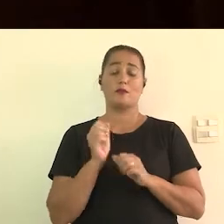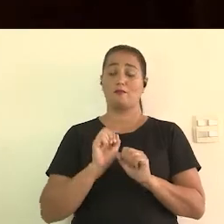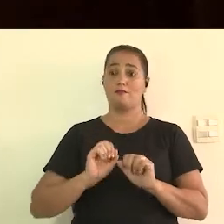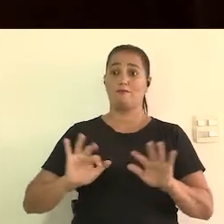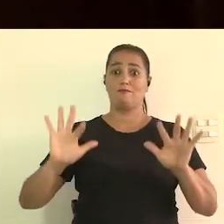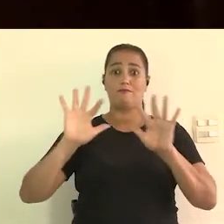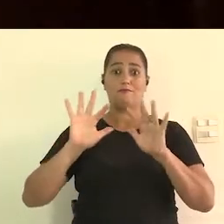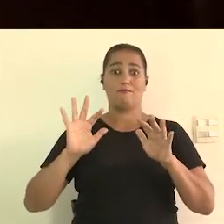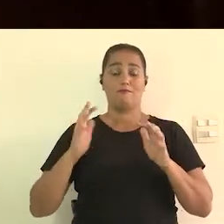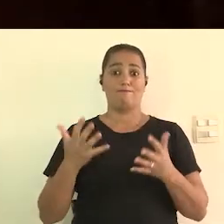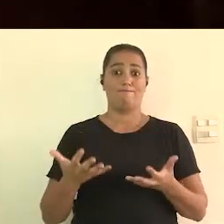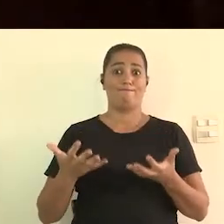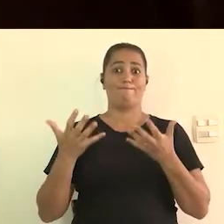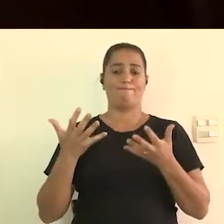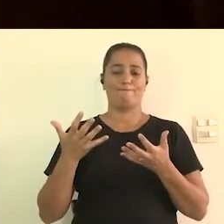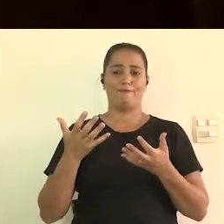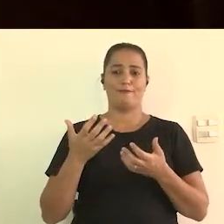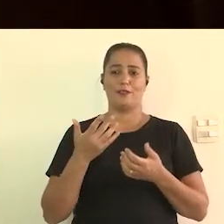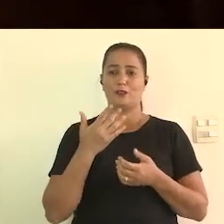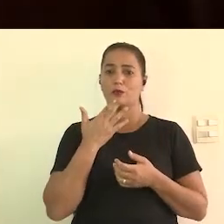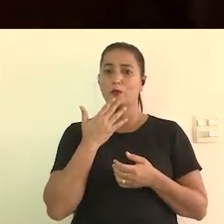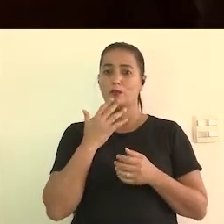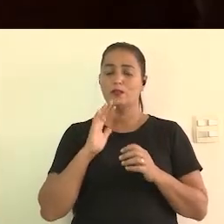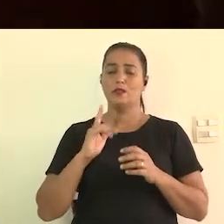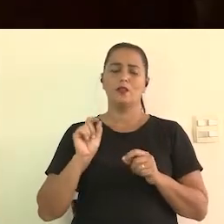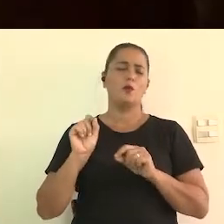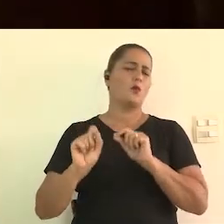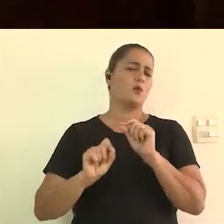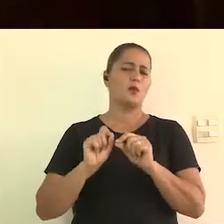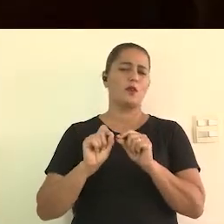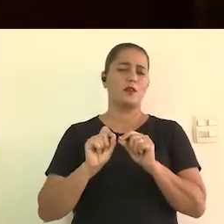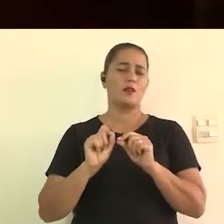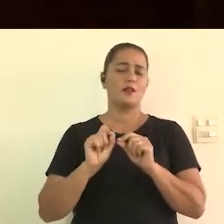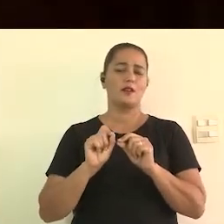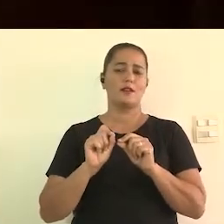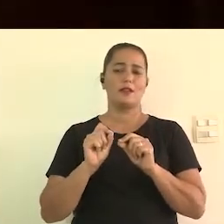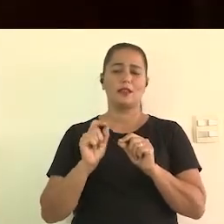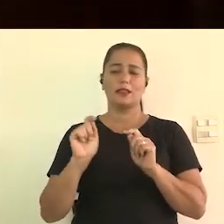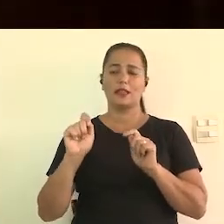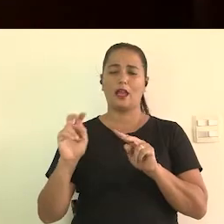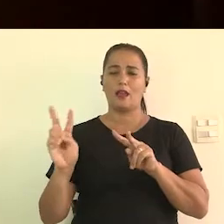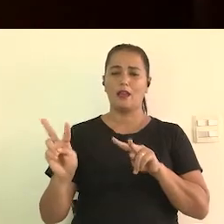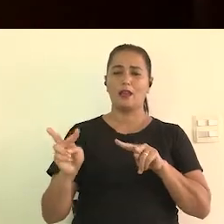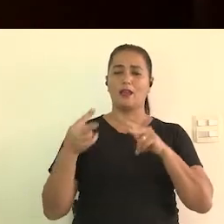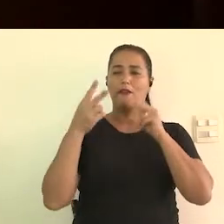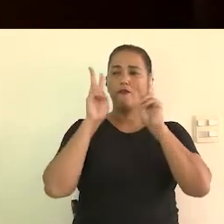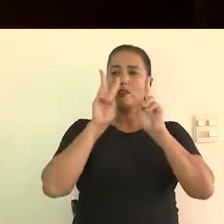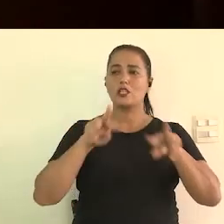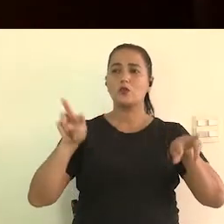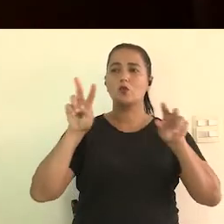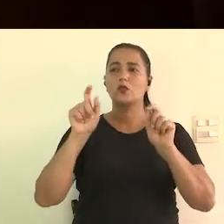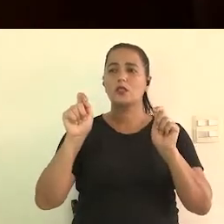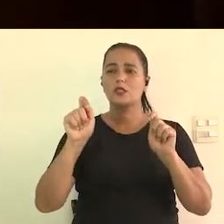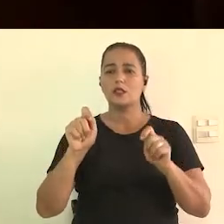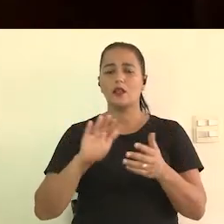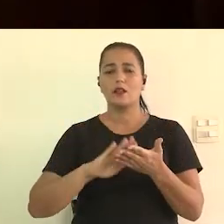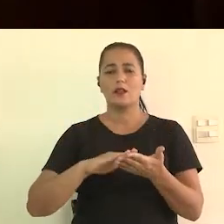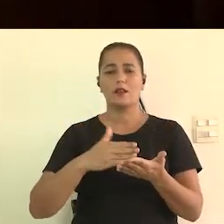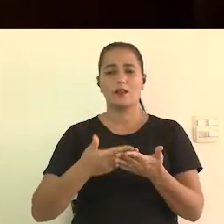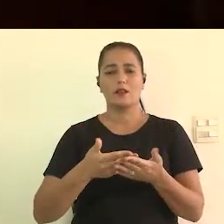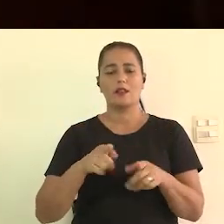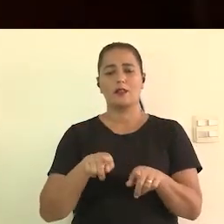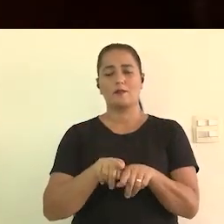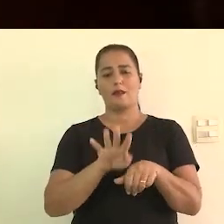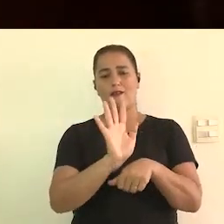brilhosa então o que é que causa o que é que harmoniza com aquele evento para o intérprete para o